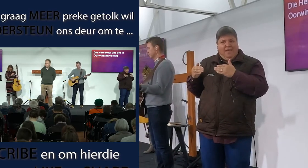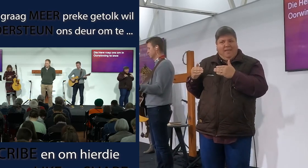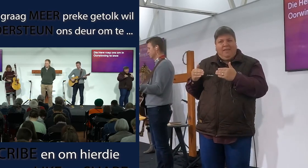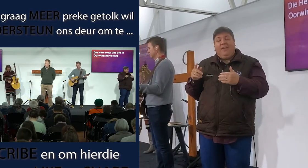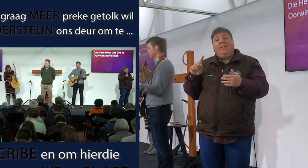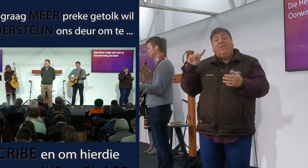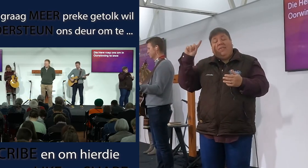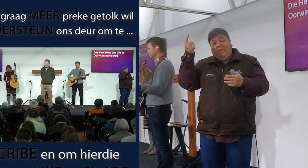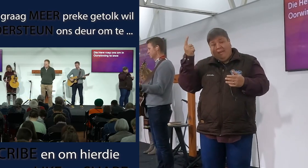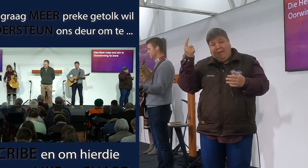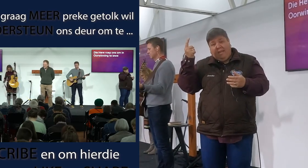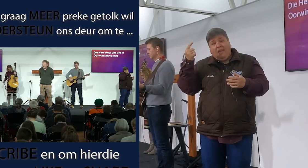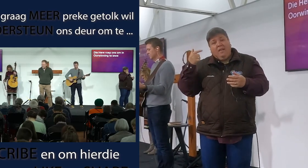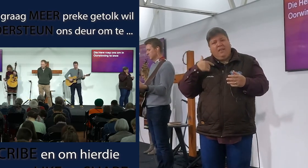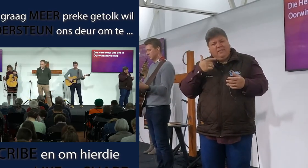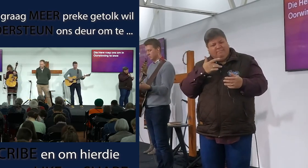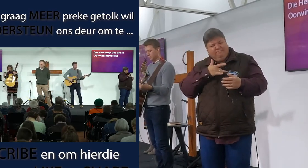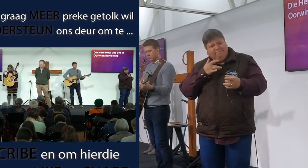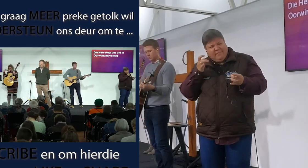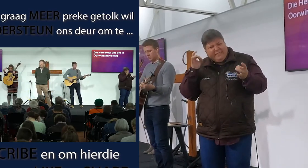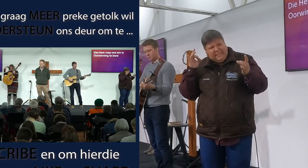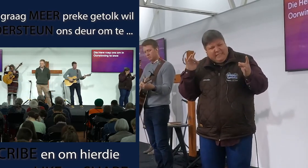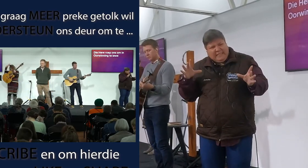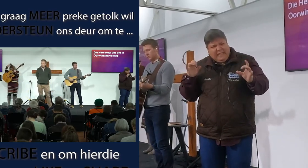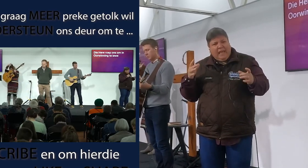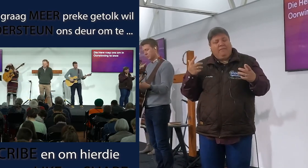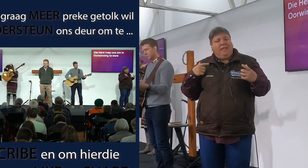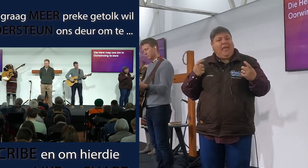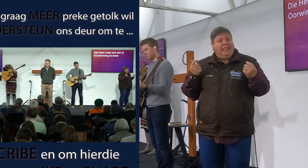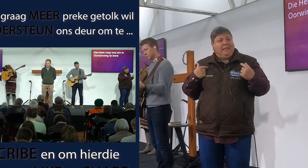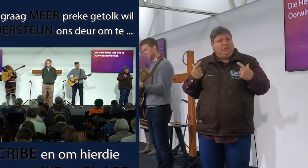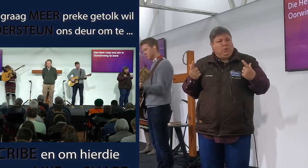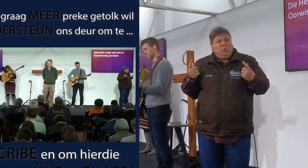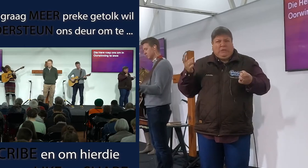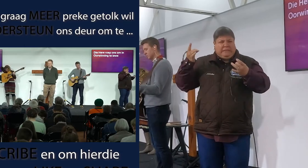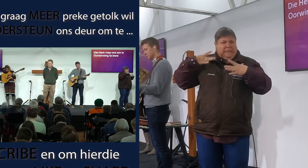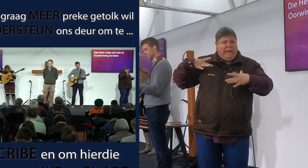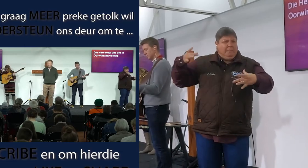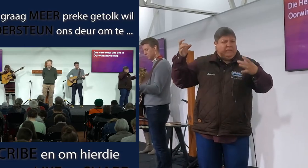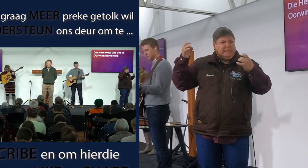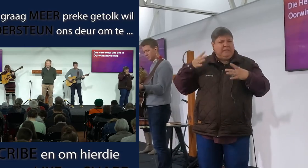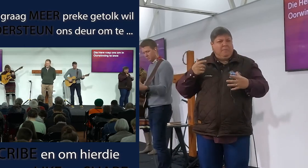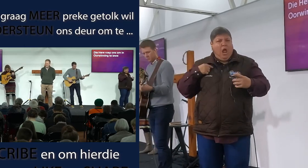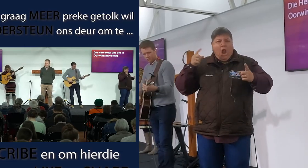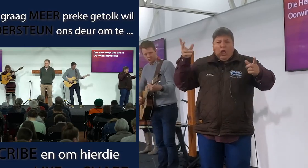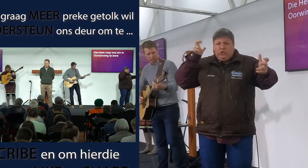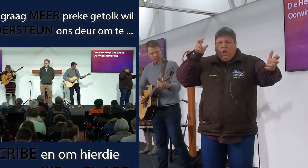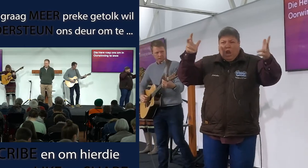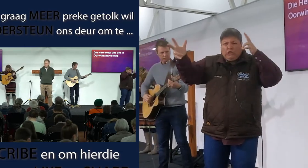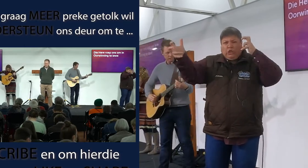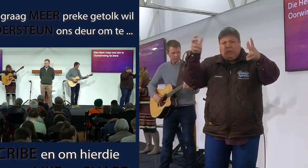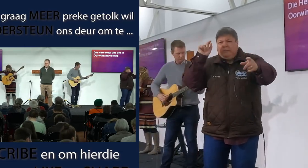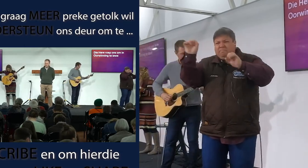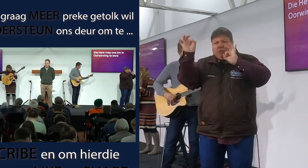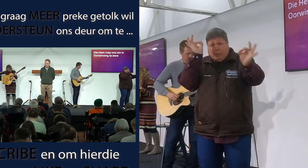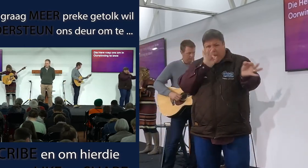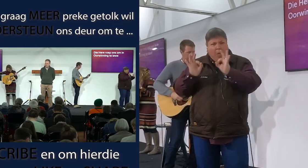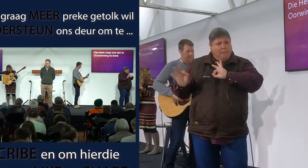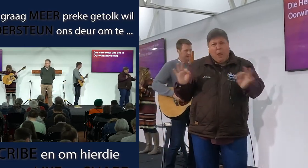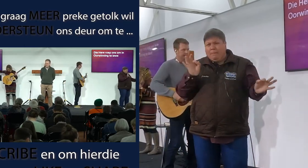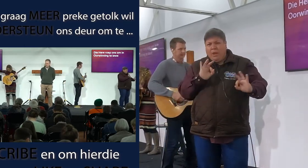Heere, omdat ons seer is as gevolg van iets wat iemand aan ons gedoen hee, om met ons te veel luister na die stem in ons kop,